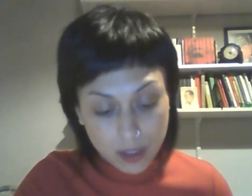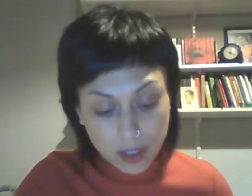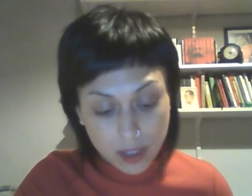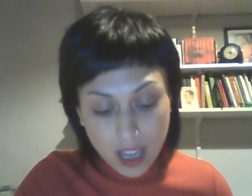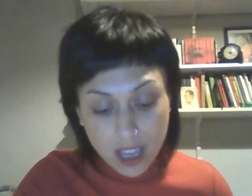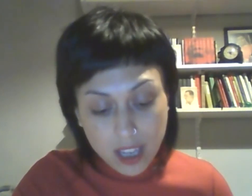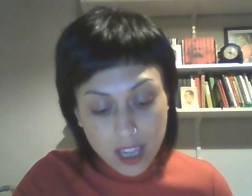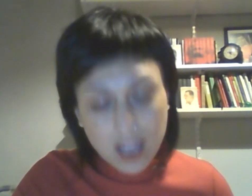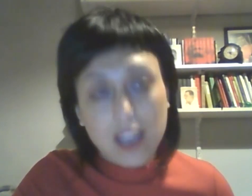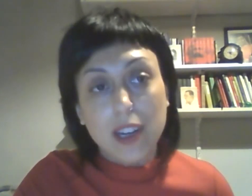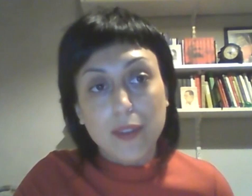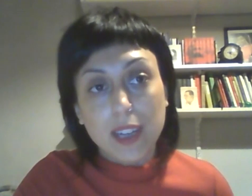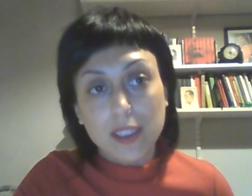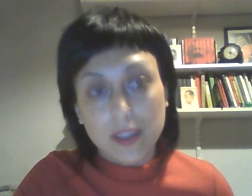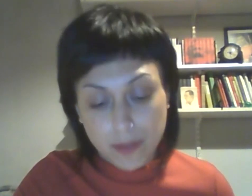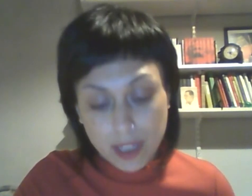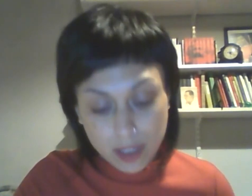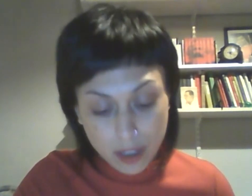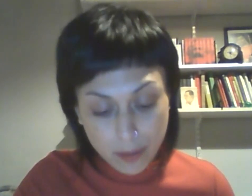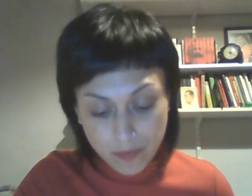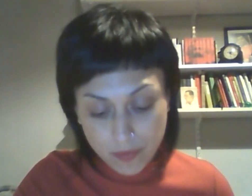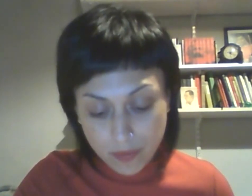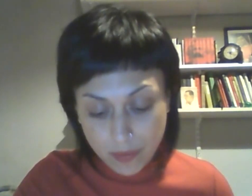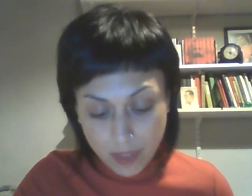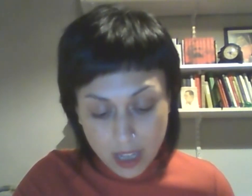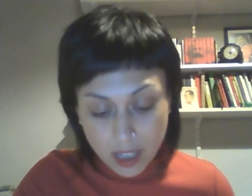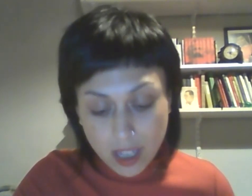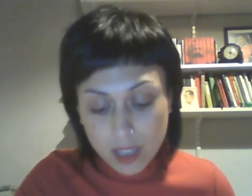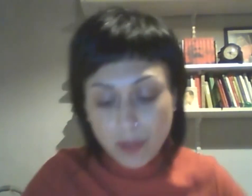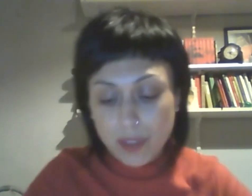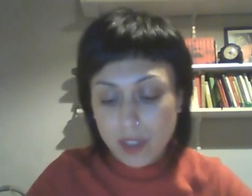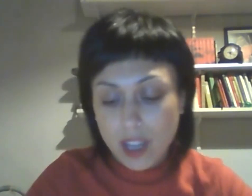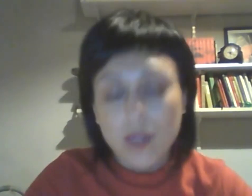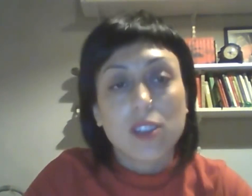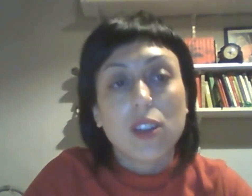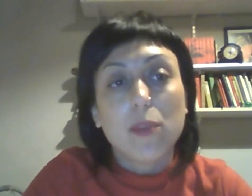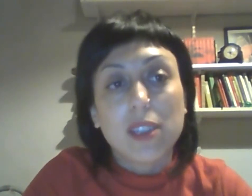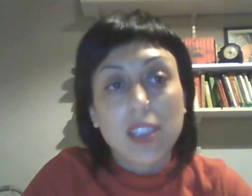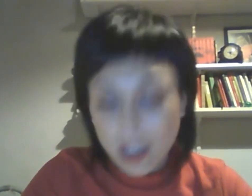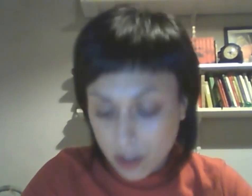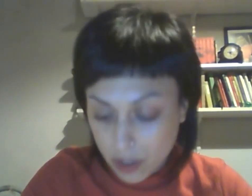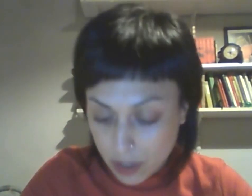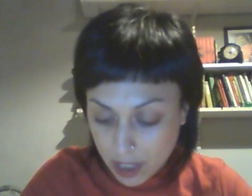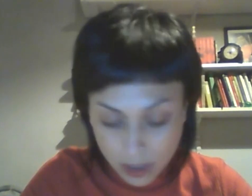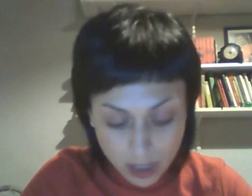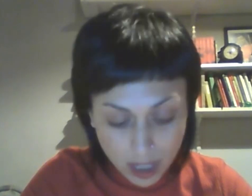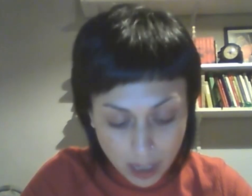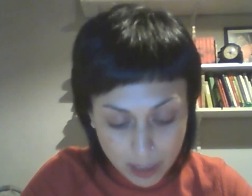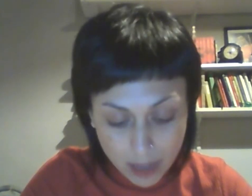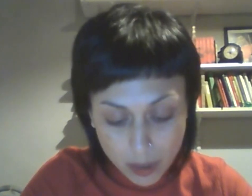y Anabella Facio es profesora de educación especial con orientación en discapacidad visual